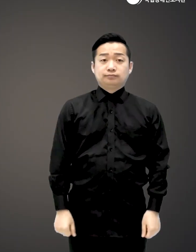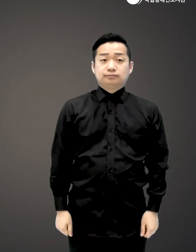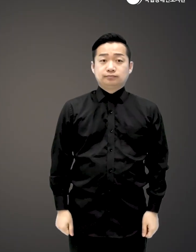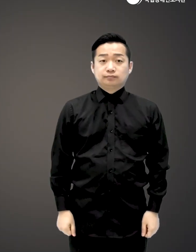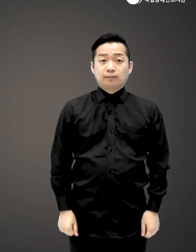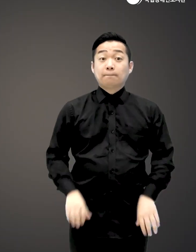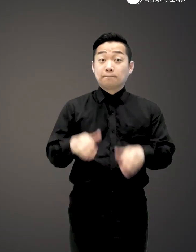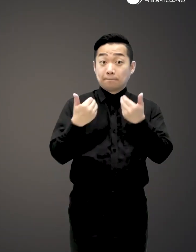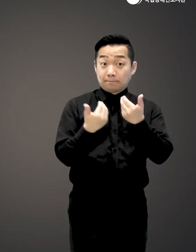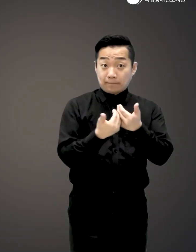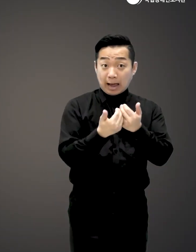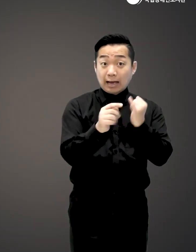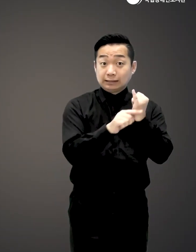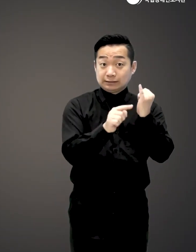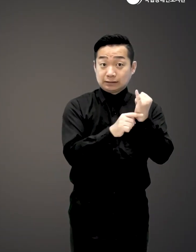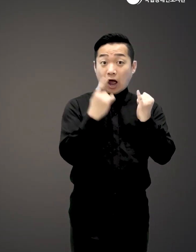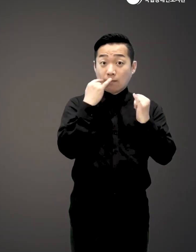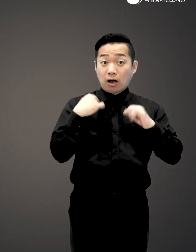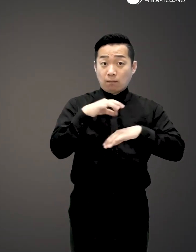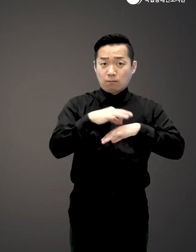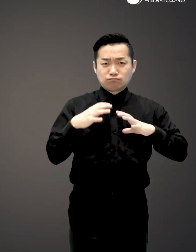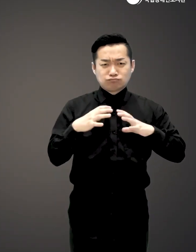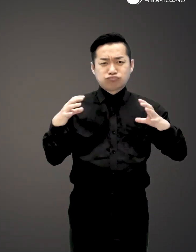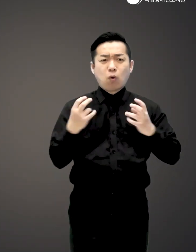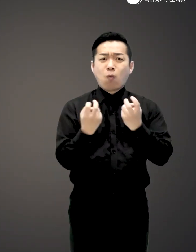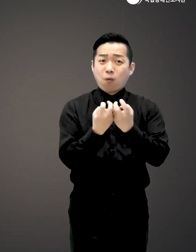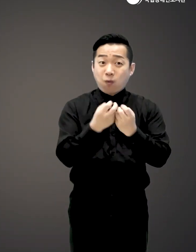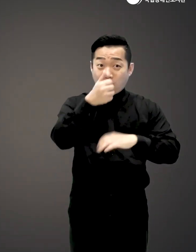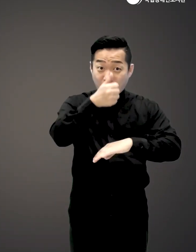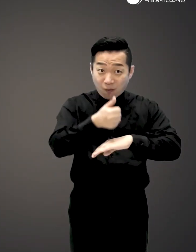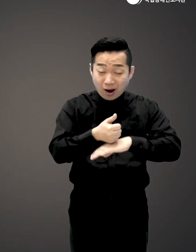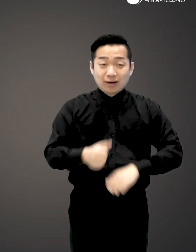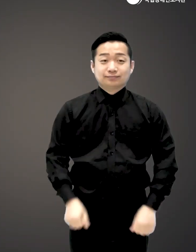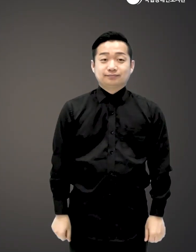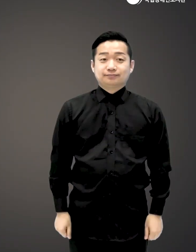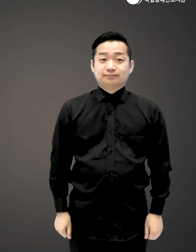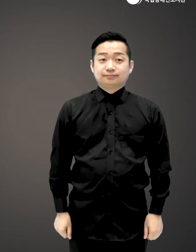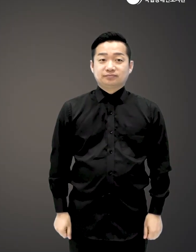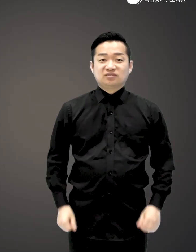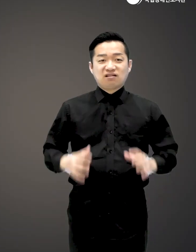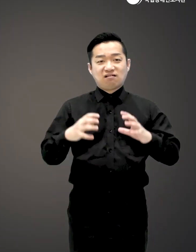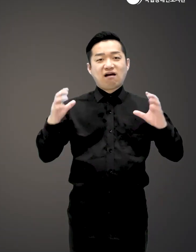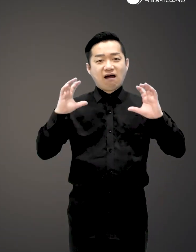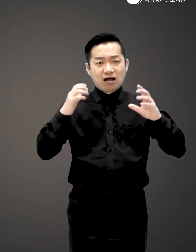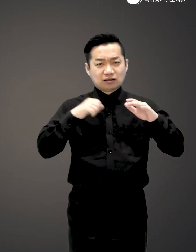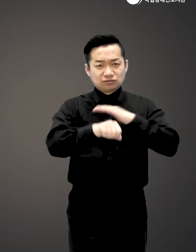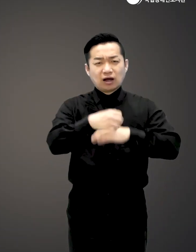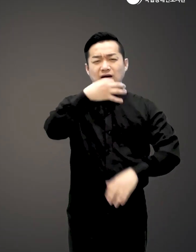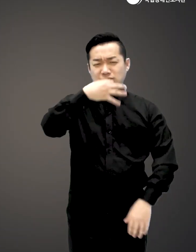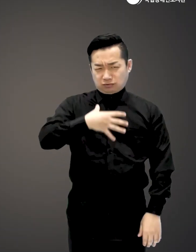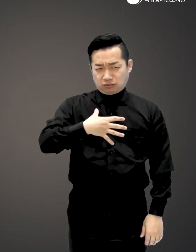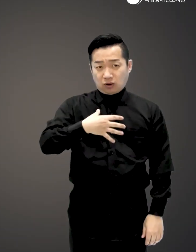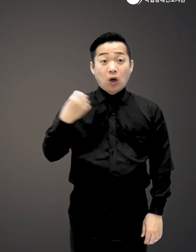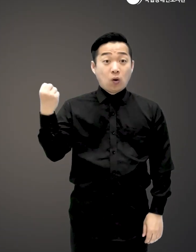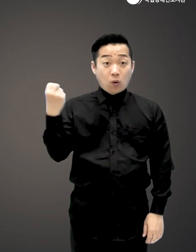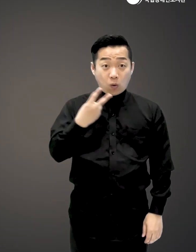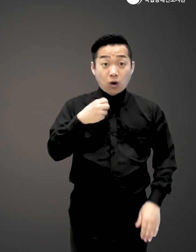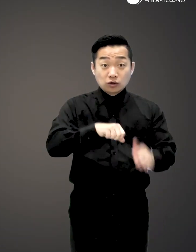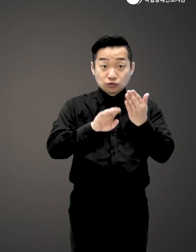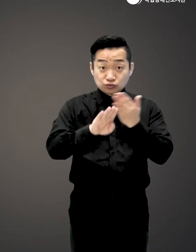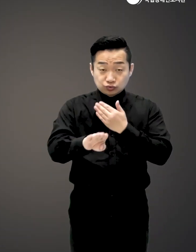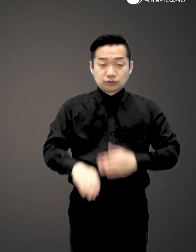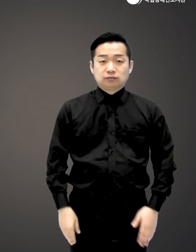반대로 임신 중 엄마의 체중이 많이 늘면 어떻게 될까요? 비대한 태아는 출산하기도 힘들지만